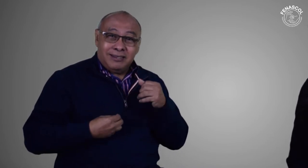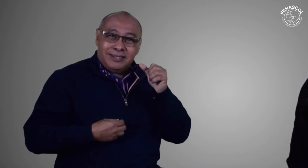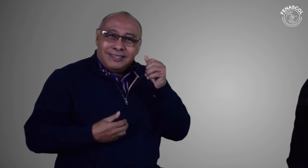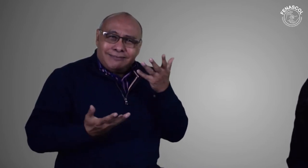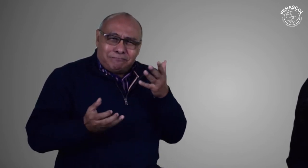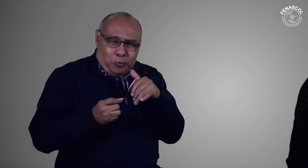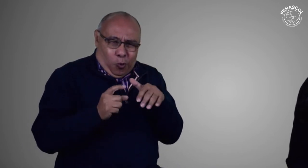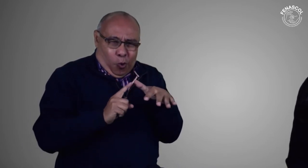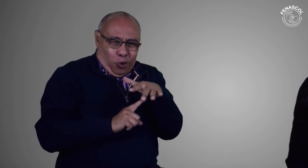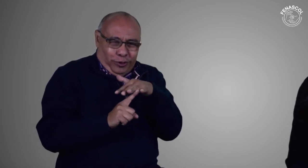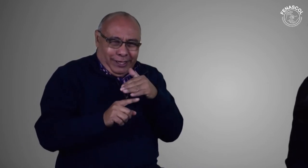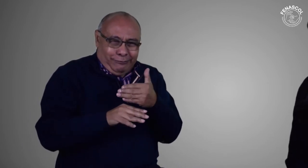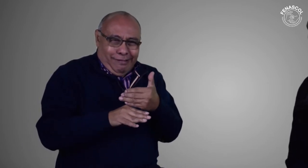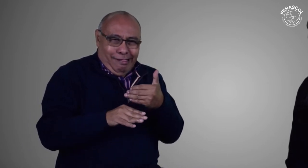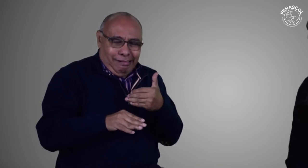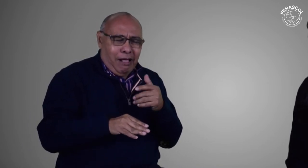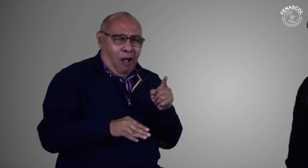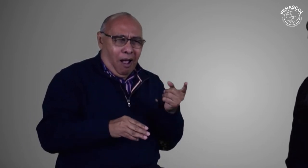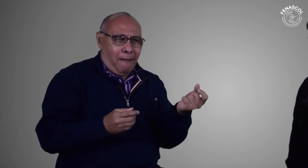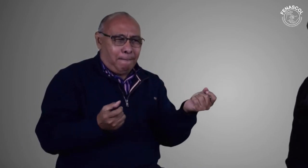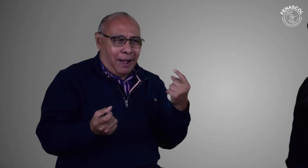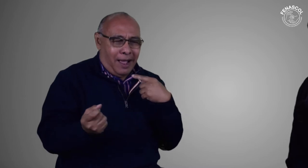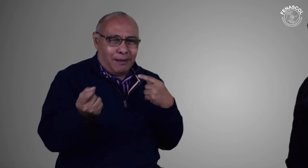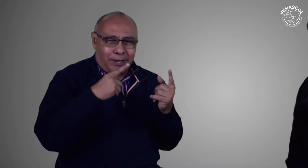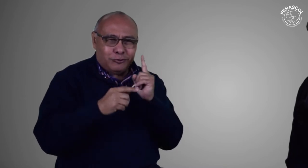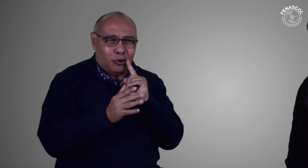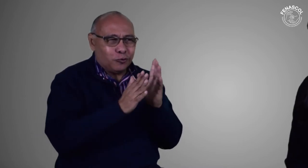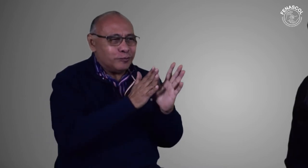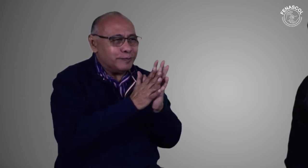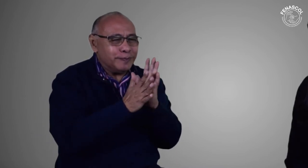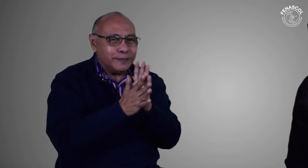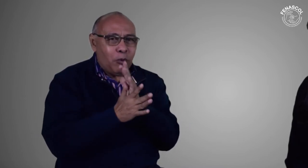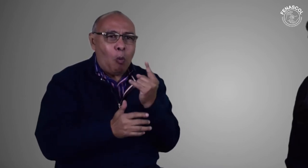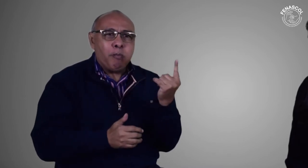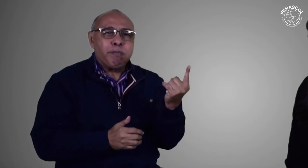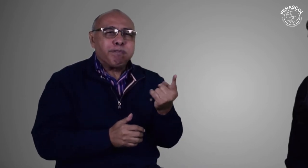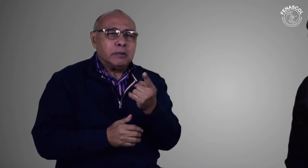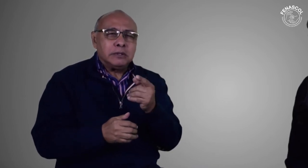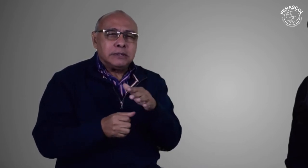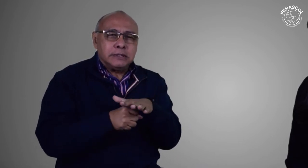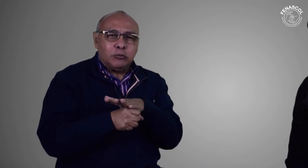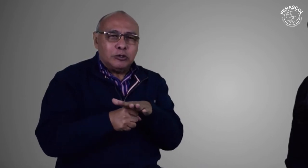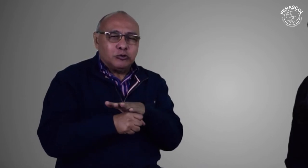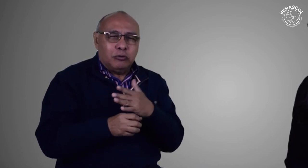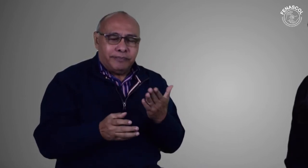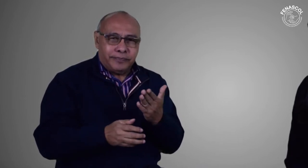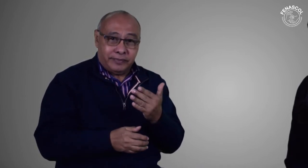personas sordas. A propósito del tema, personas sordas me han manifestado casos donde